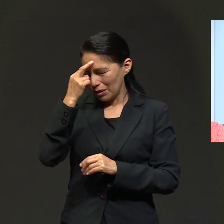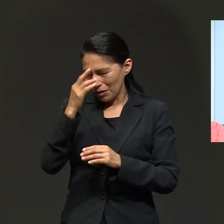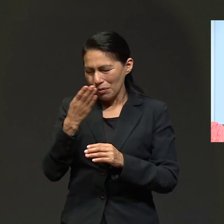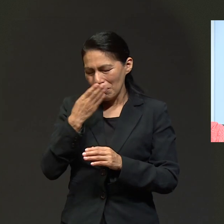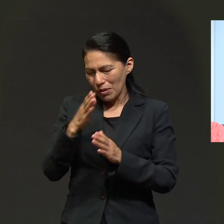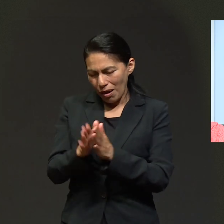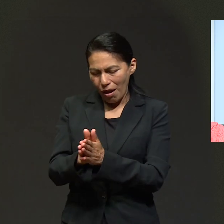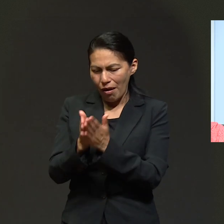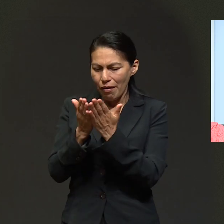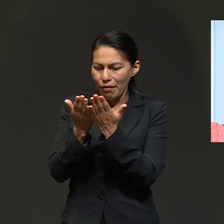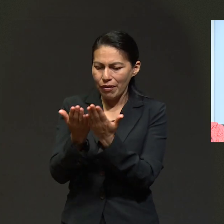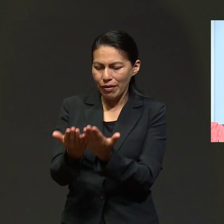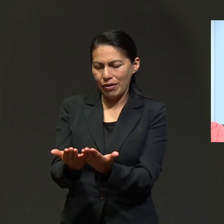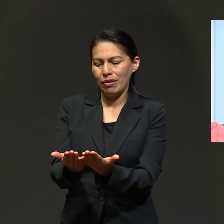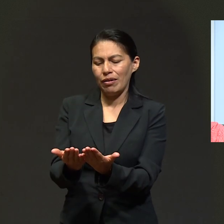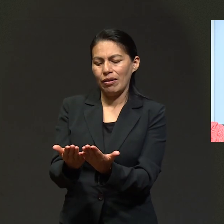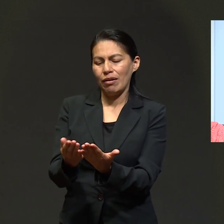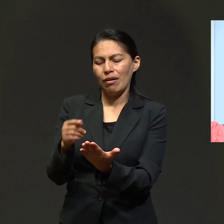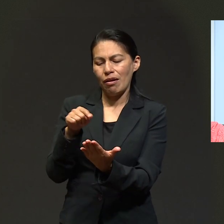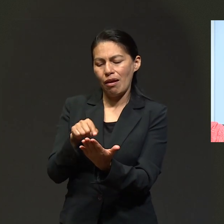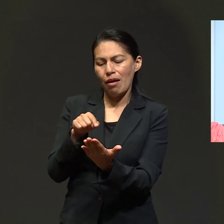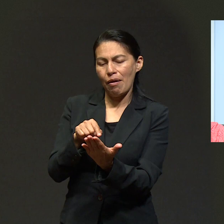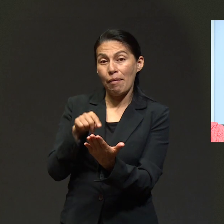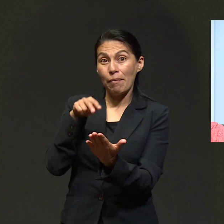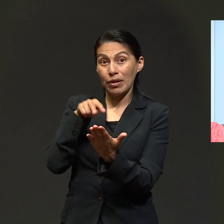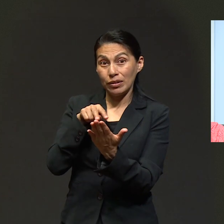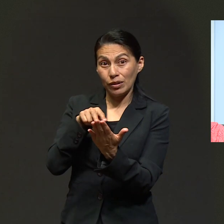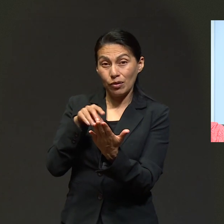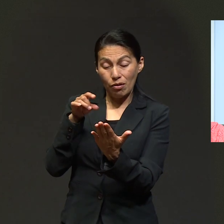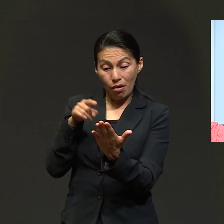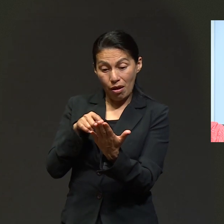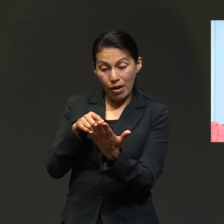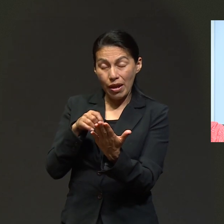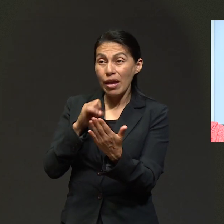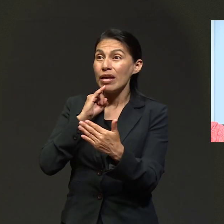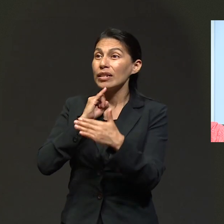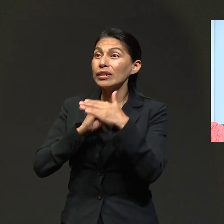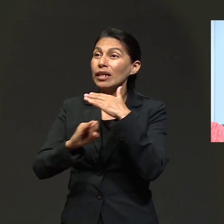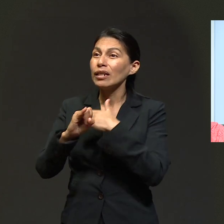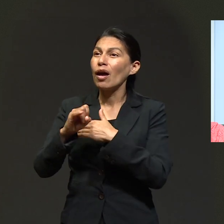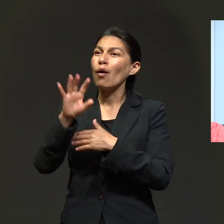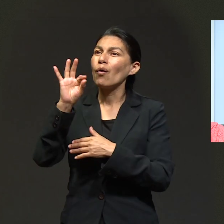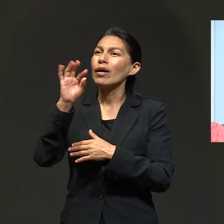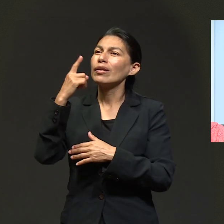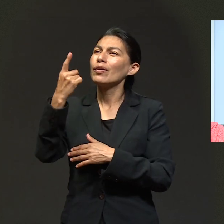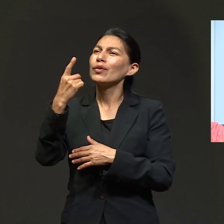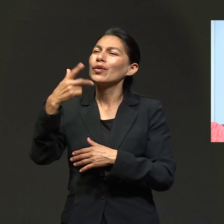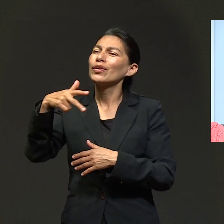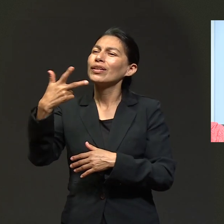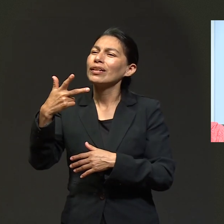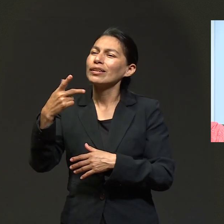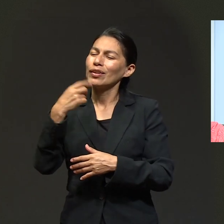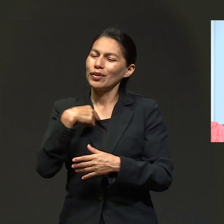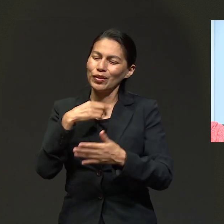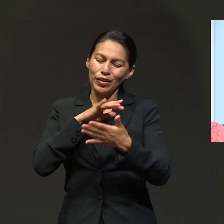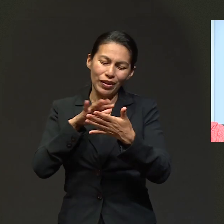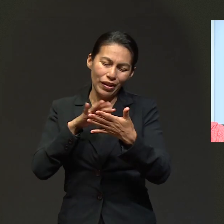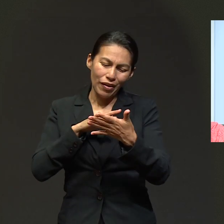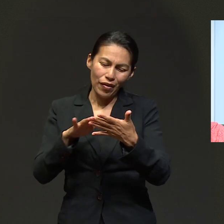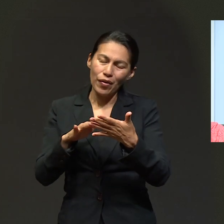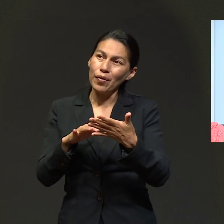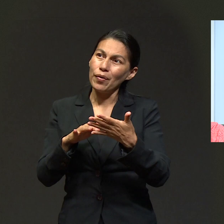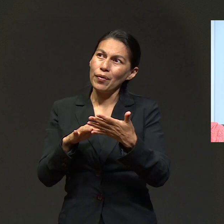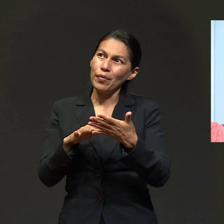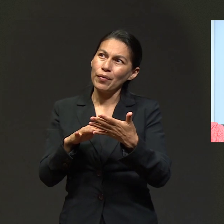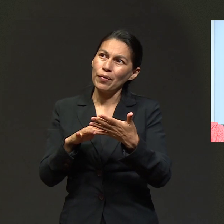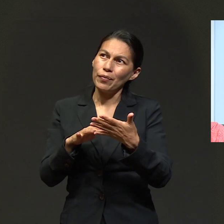Y me acuerdo que precisamente abrí mi Biblia y encuentro el primer texto que encuentro, es Isaías 41.13, y